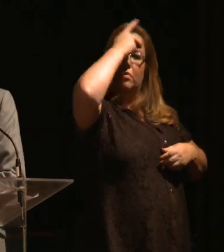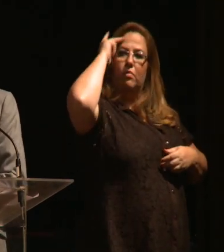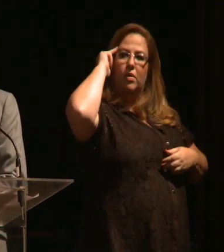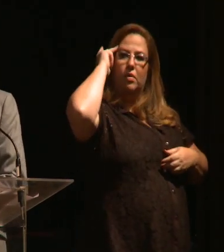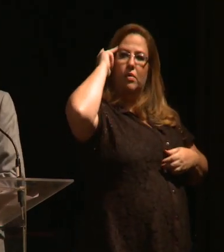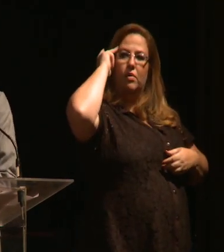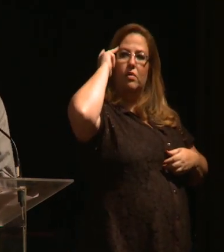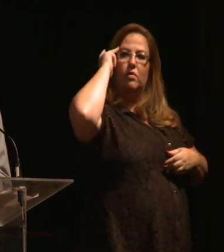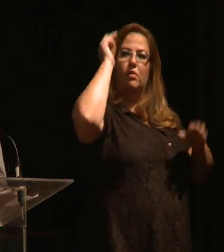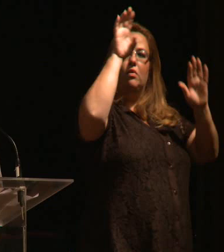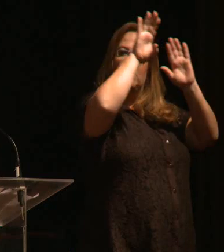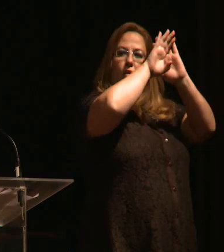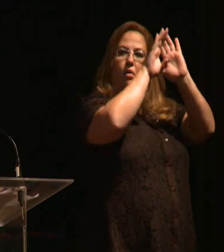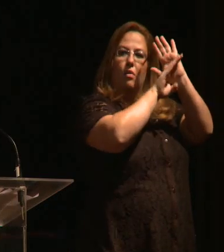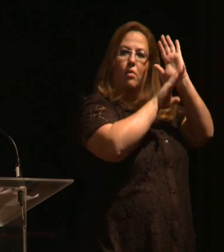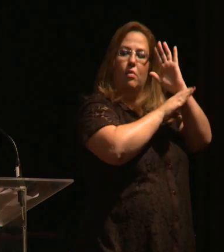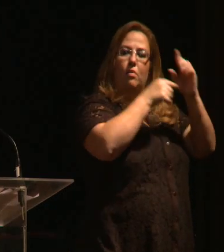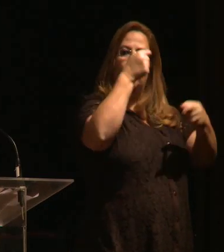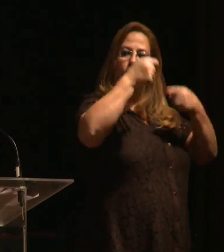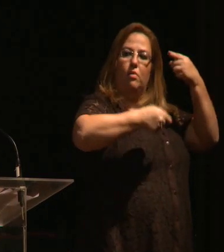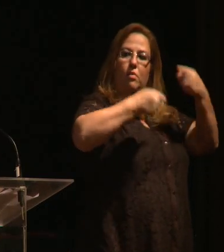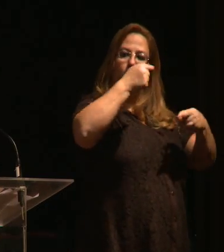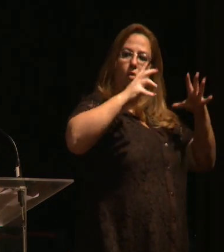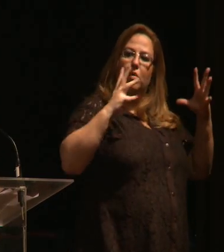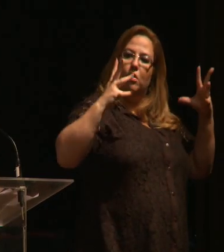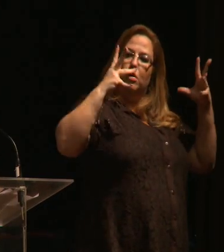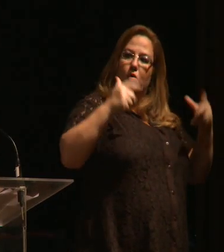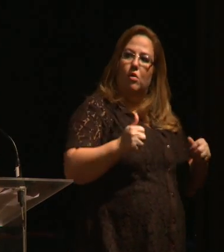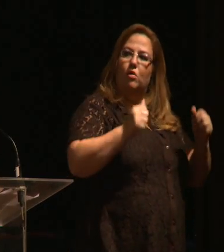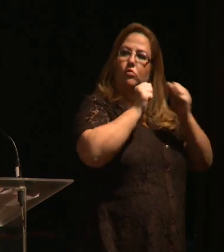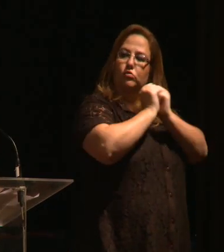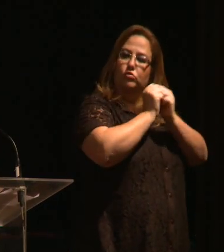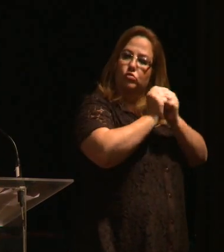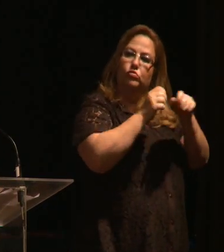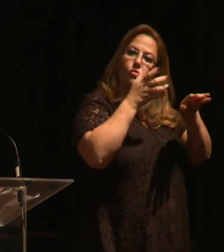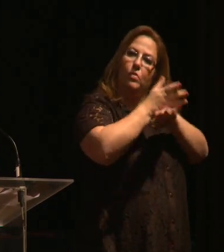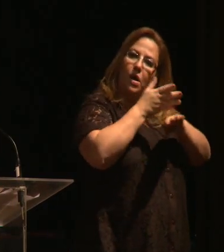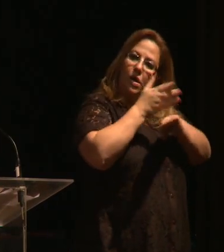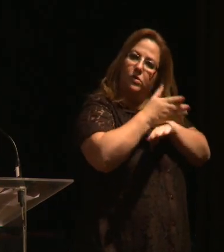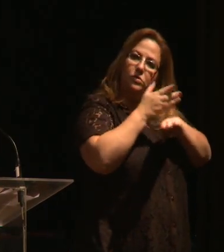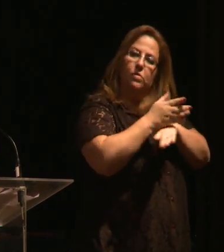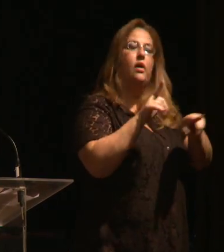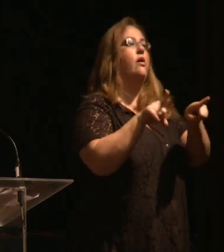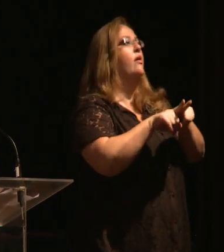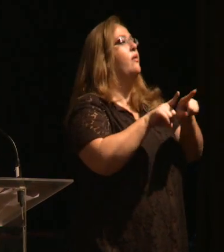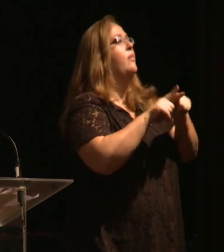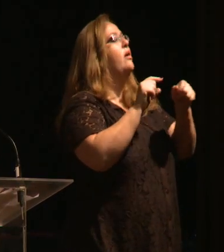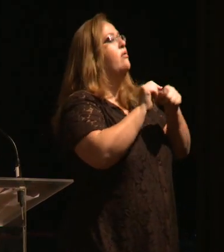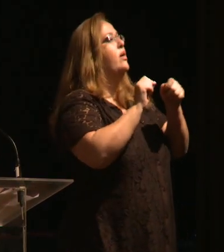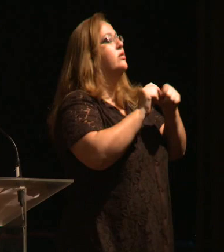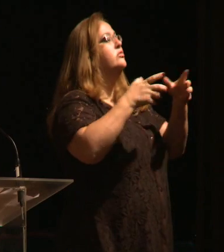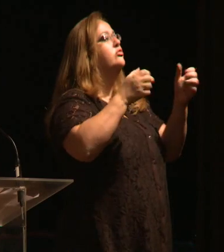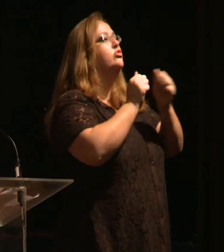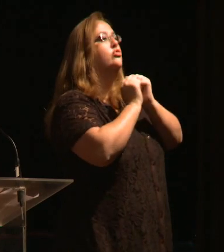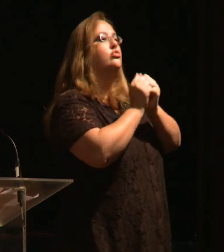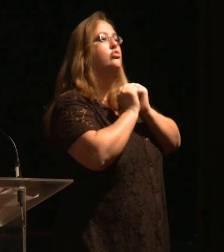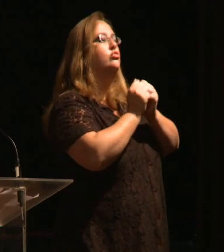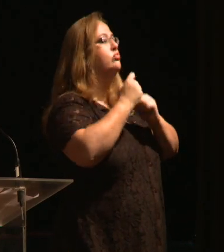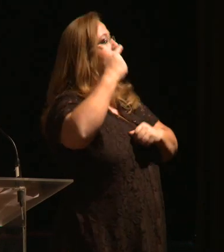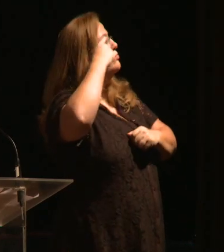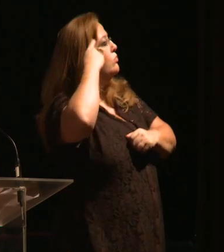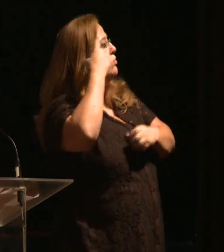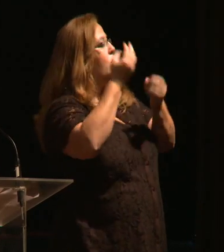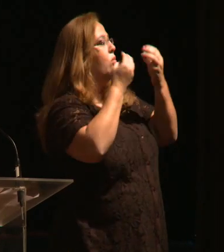se propondo a fazer esse debate. Vamos todos, nesses dias, participar e produzir os coletivos que vão refletir